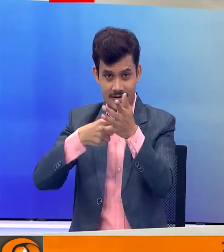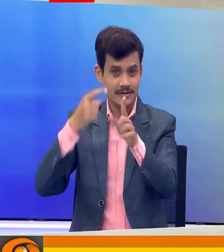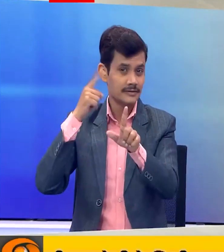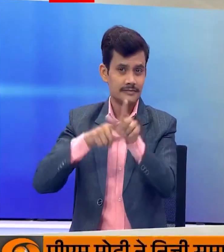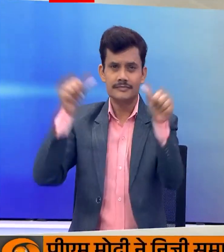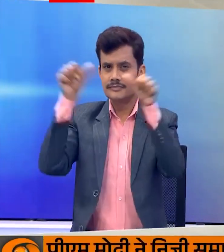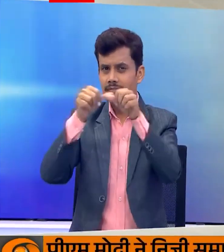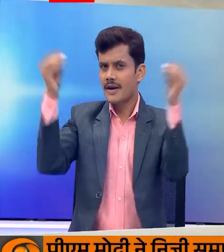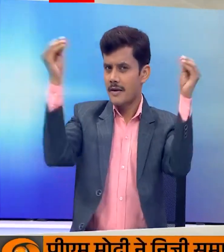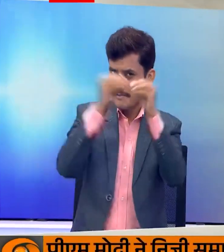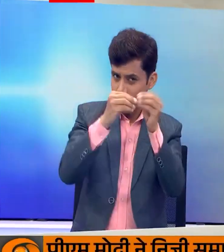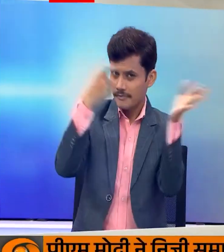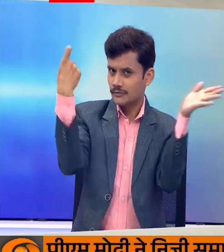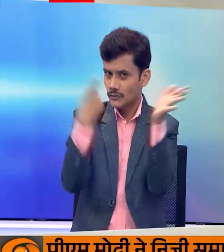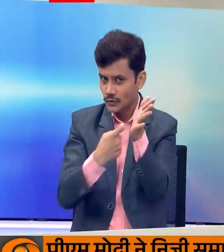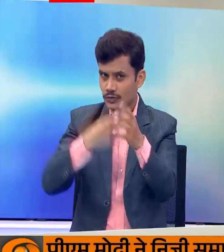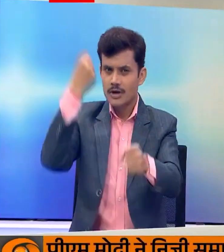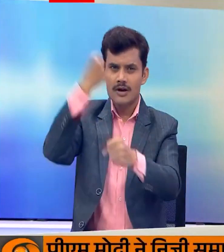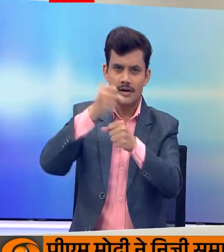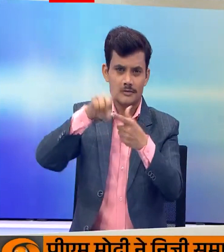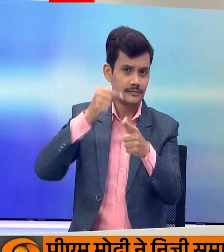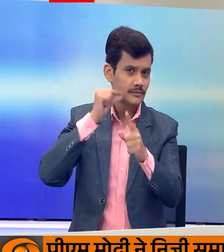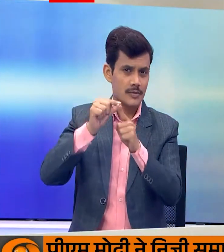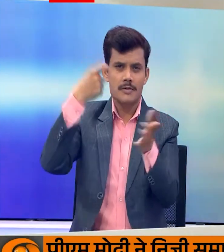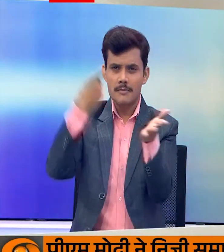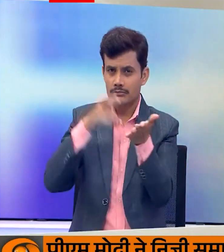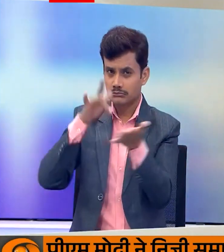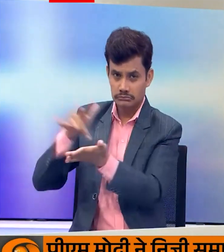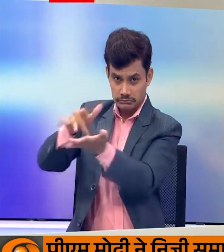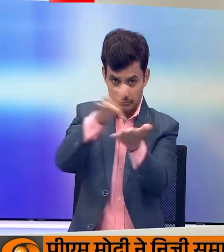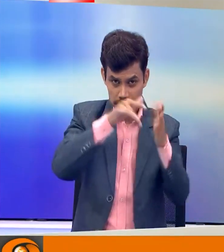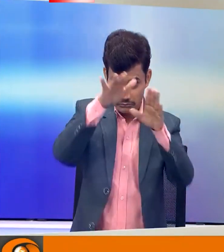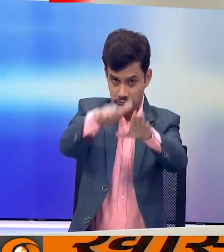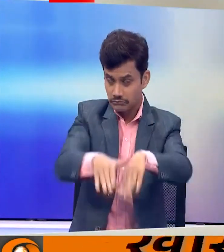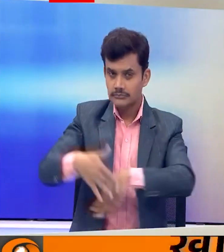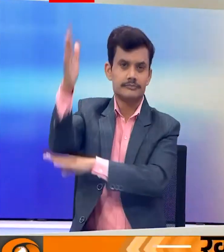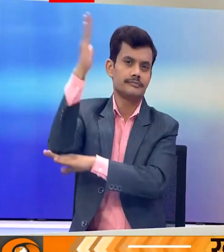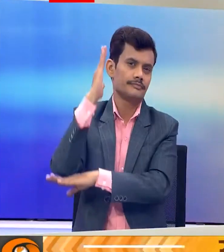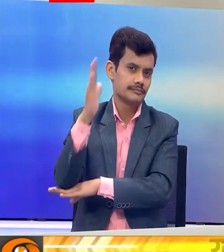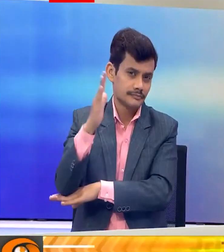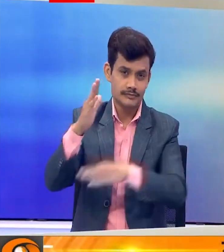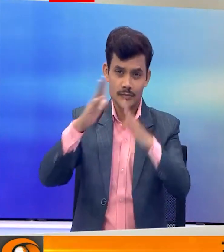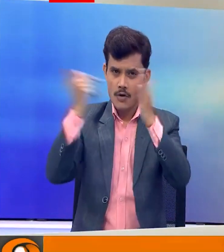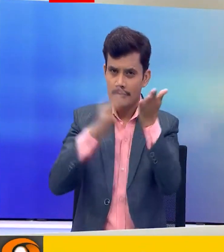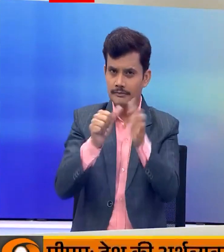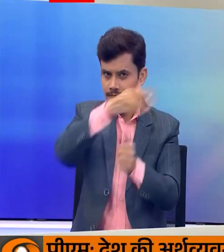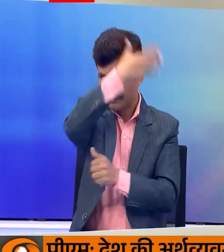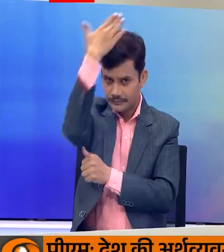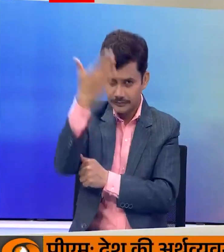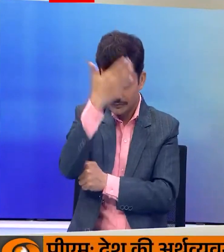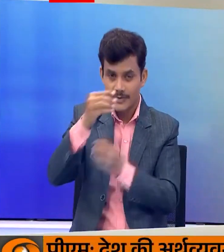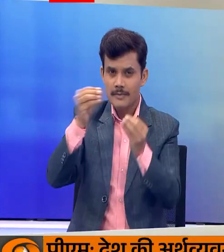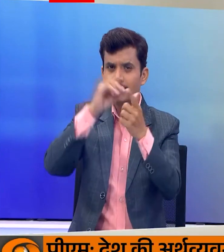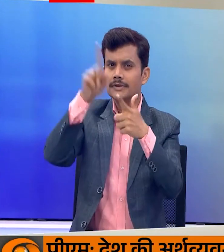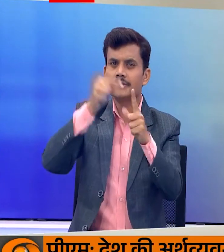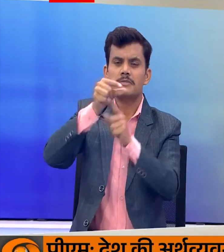बलिया, रॉबर्ट्स गंज और गाजीपो लोगसभा क्षेतर में रैलियों को संबोधित करेंगे केंद्री ग्रिह मंत्री भाजपा